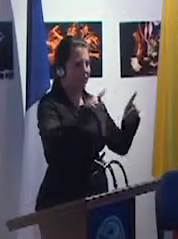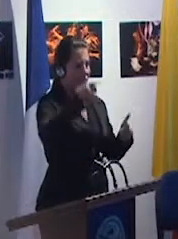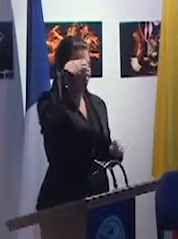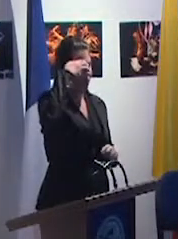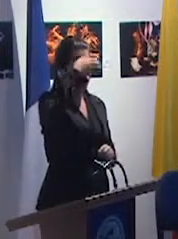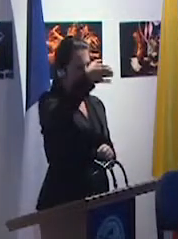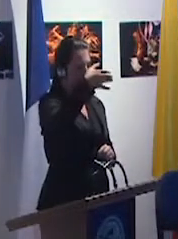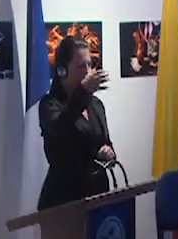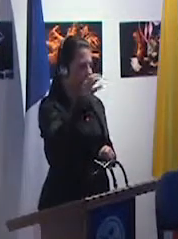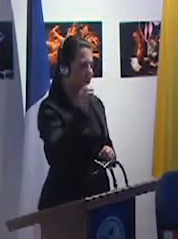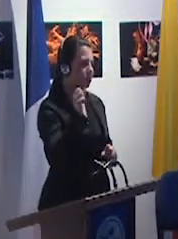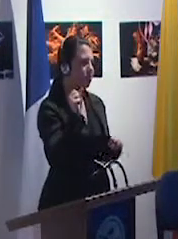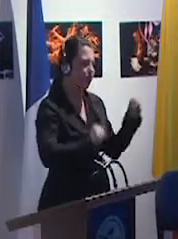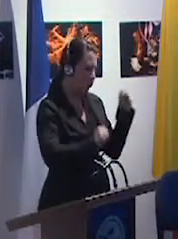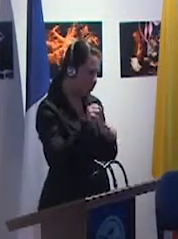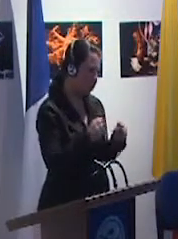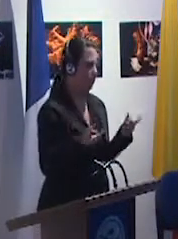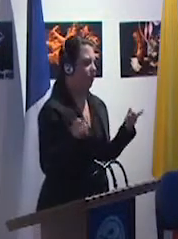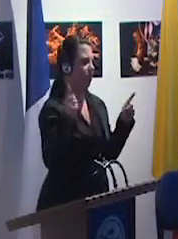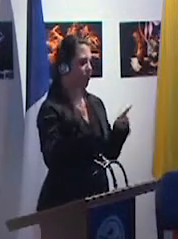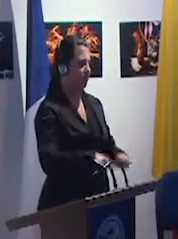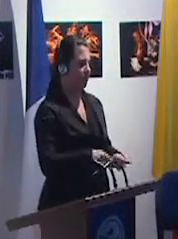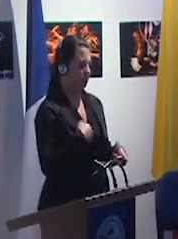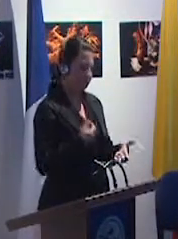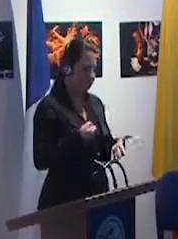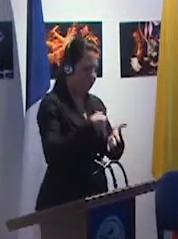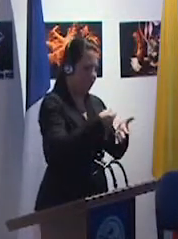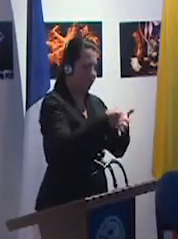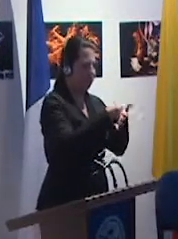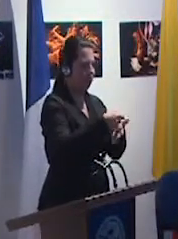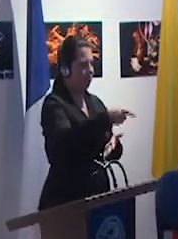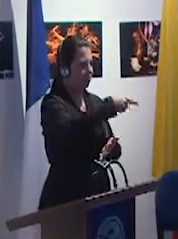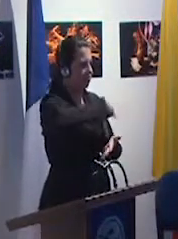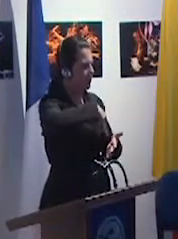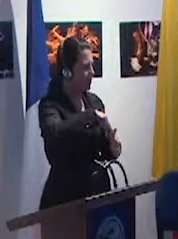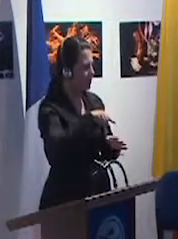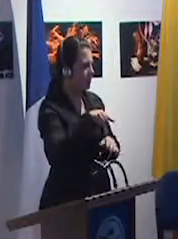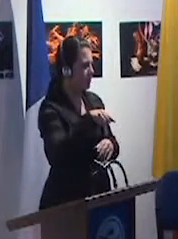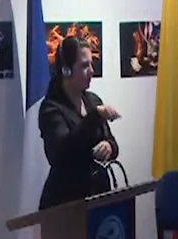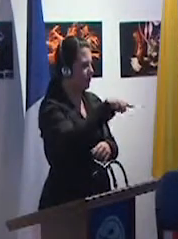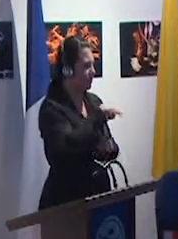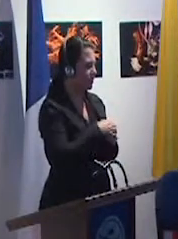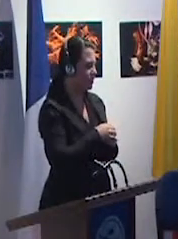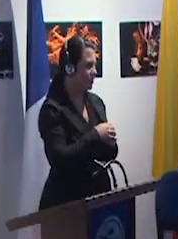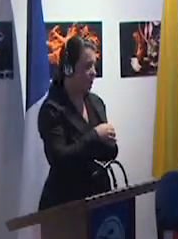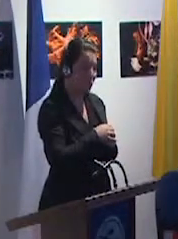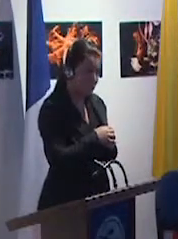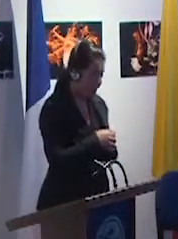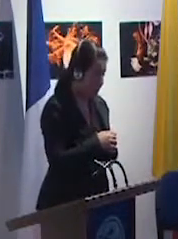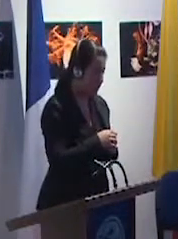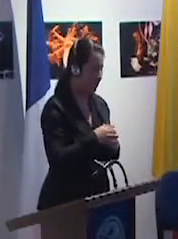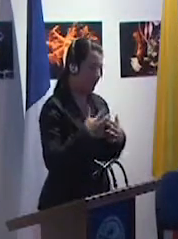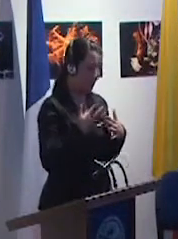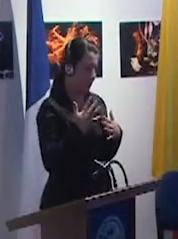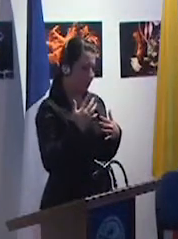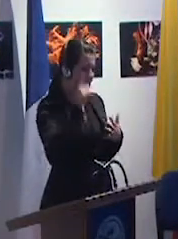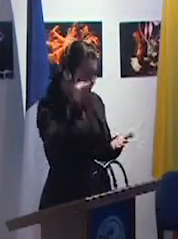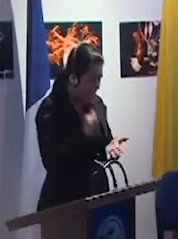aussi j'essaierai de vous en convaincre si vous ne l'êtes pas déjà convaincu une différence